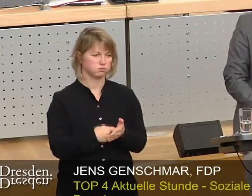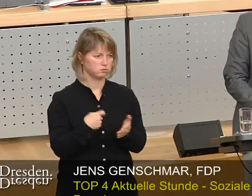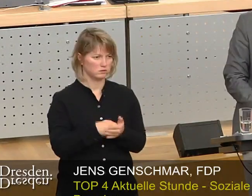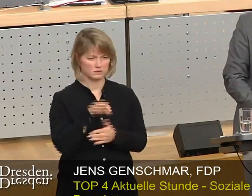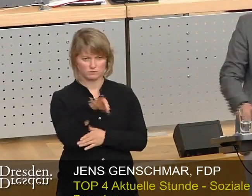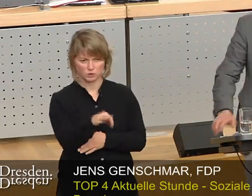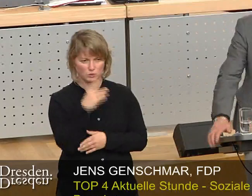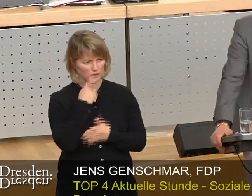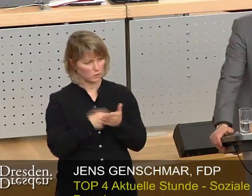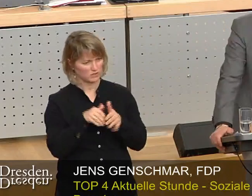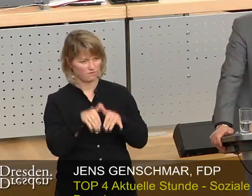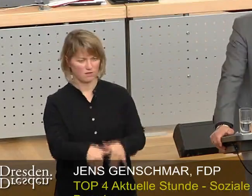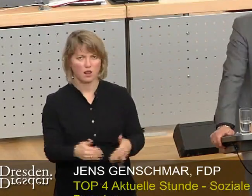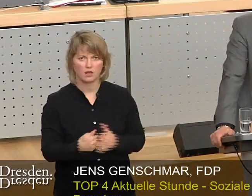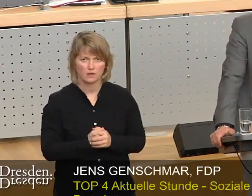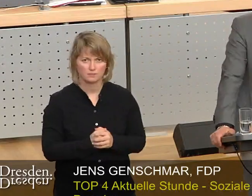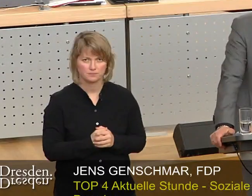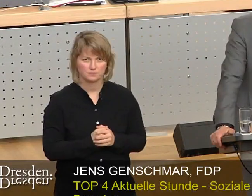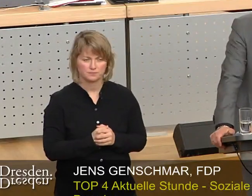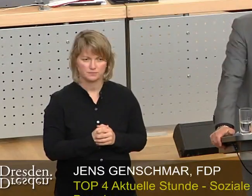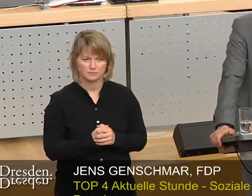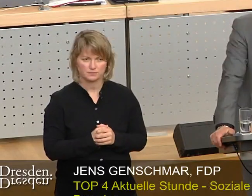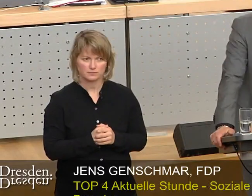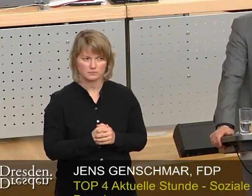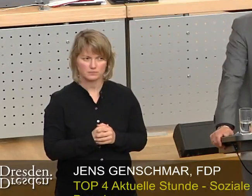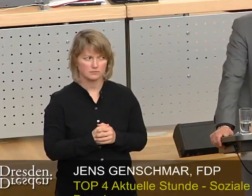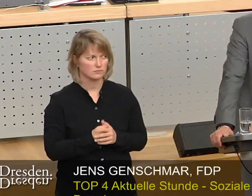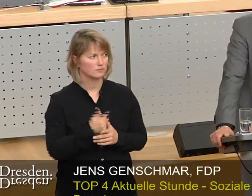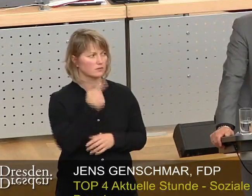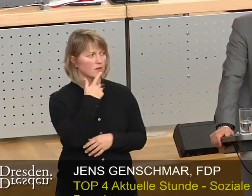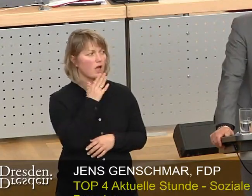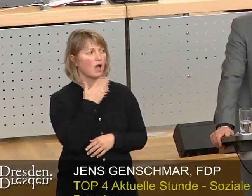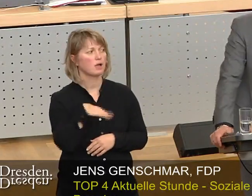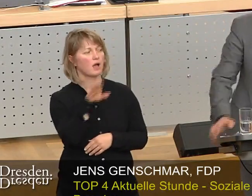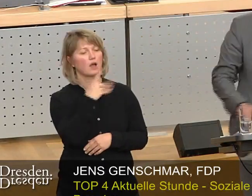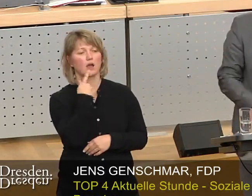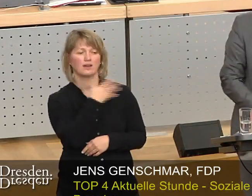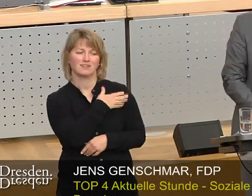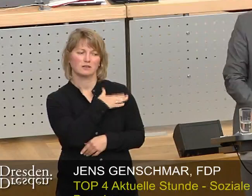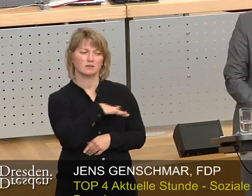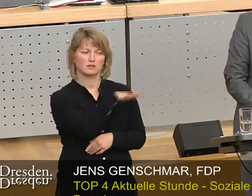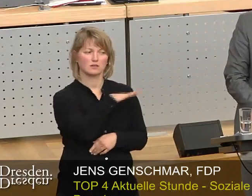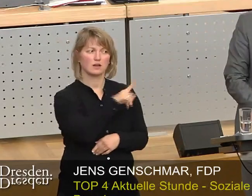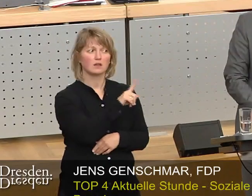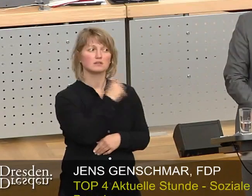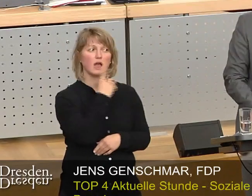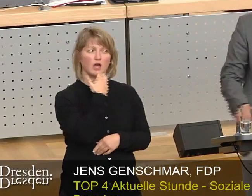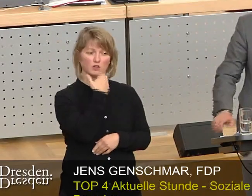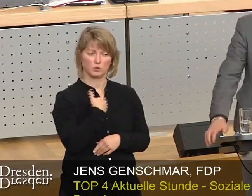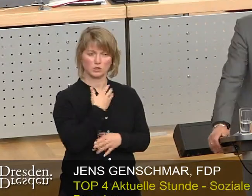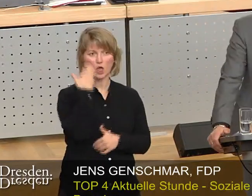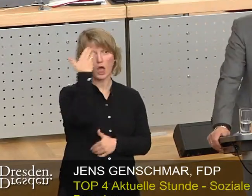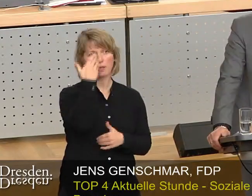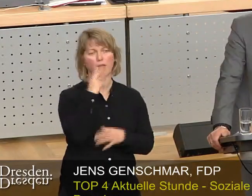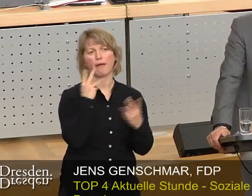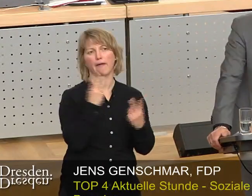diesen Linksideologen bei der Realisierung ihrer Träume egal